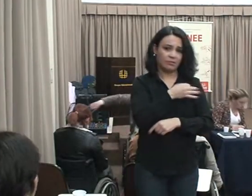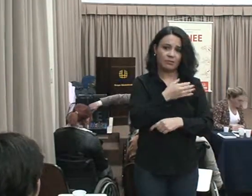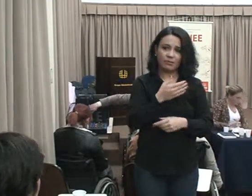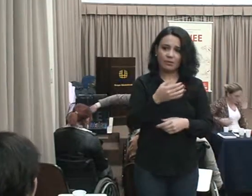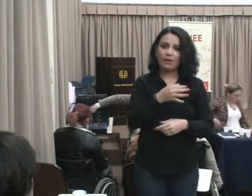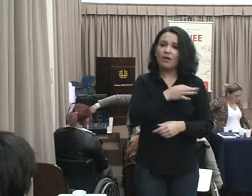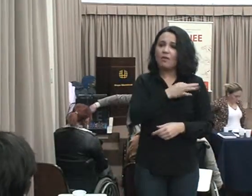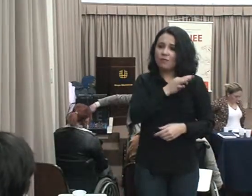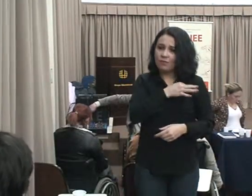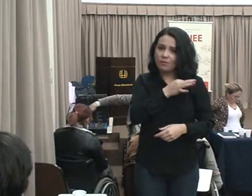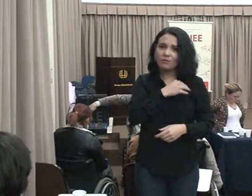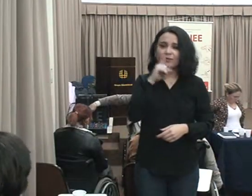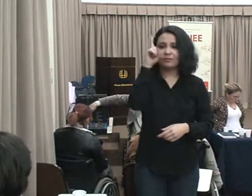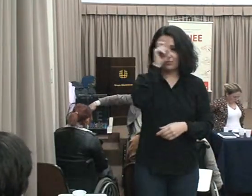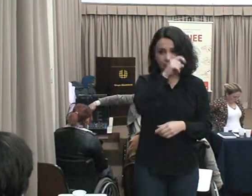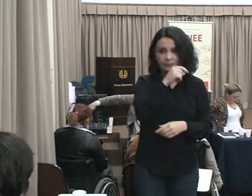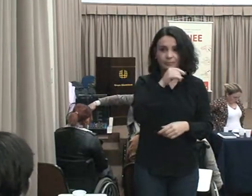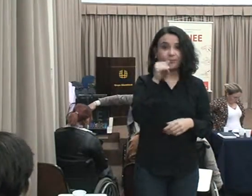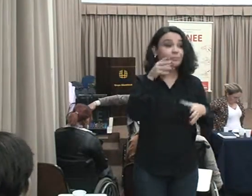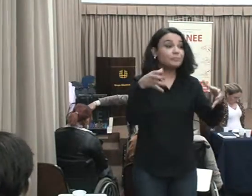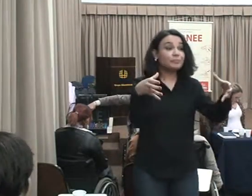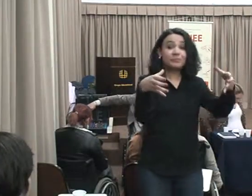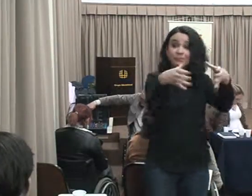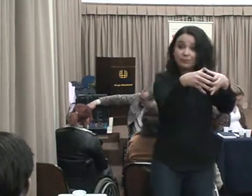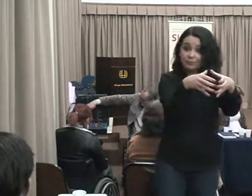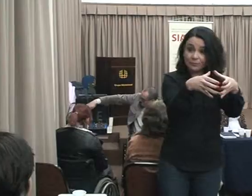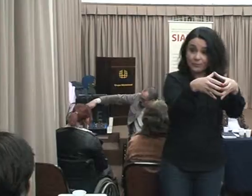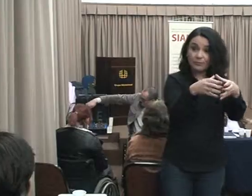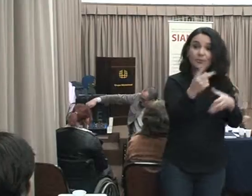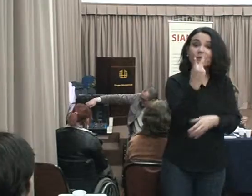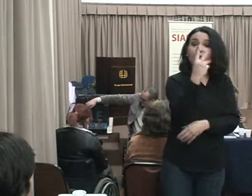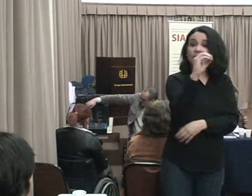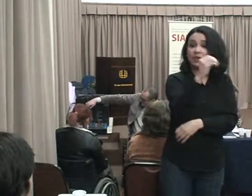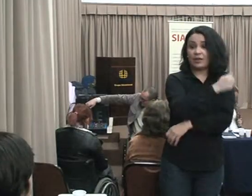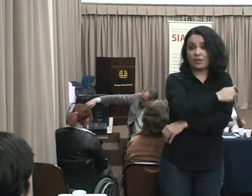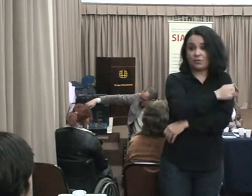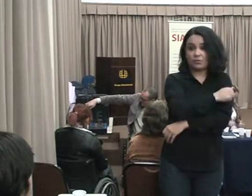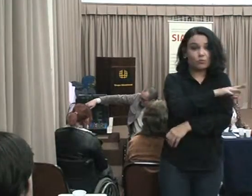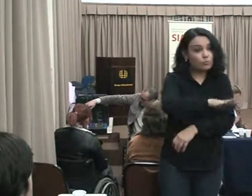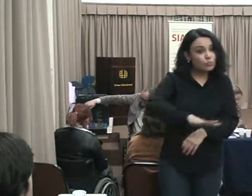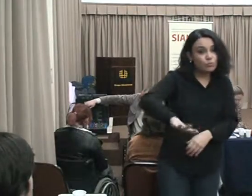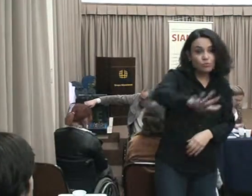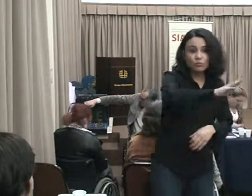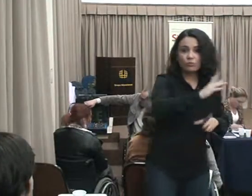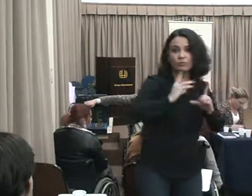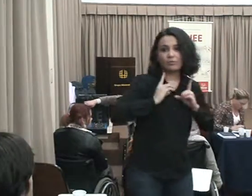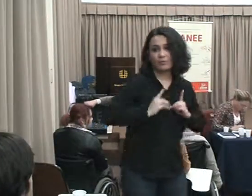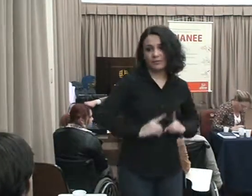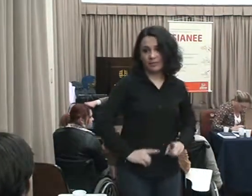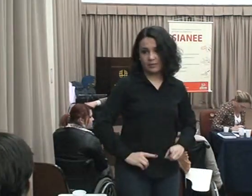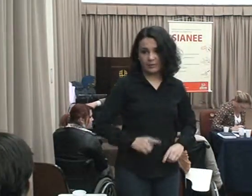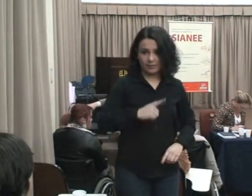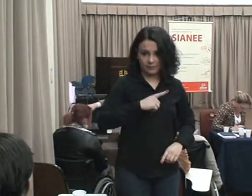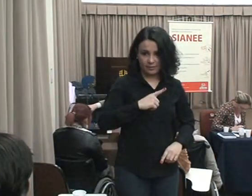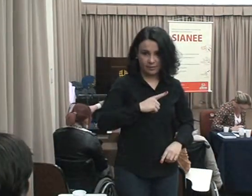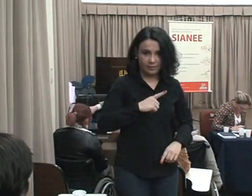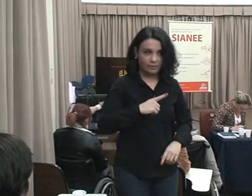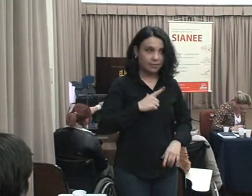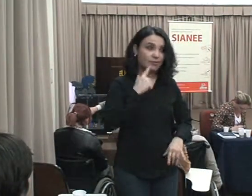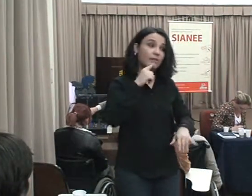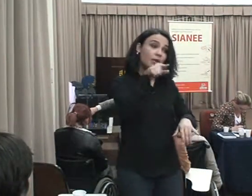Estou com uma classe De vinte e poucos alunos Tudo com deficiência Gente, é para vocês Vamos lá